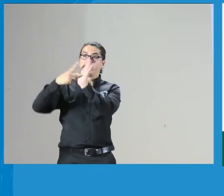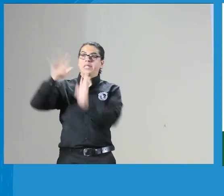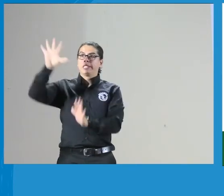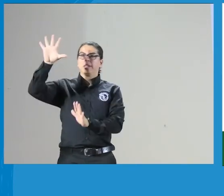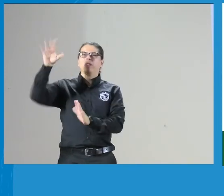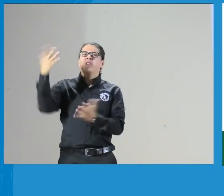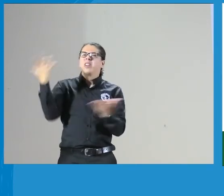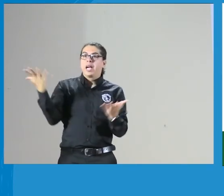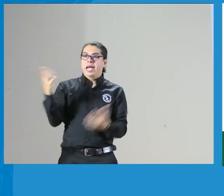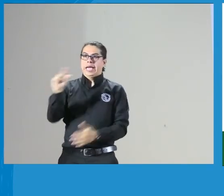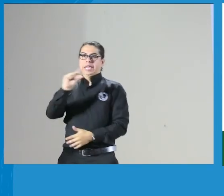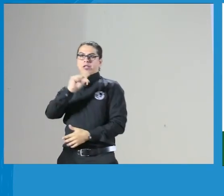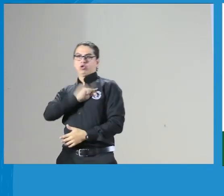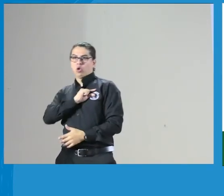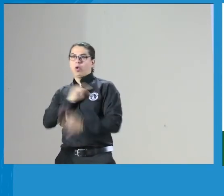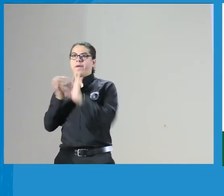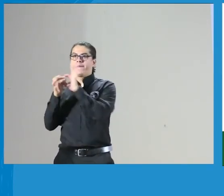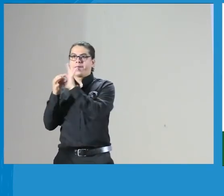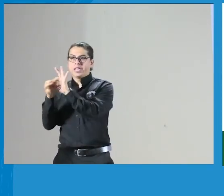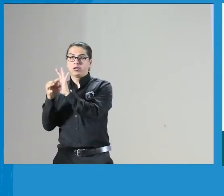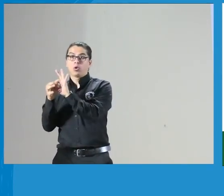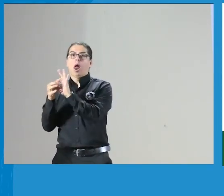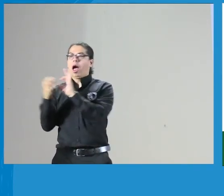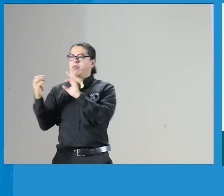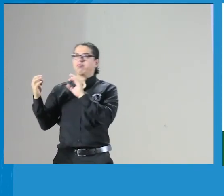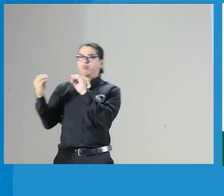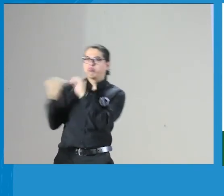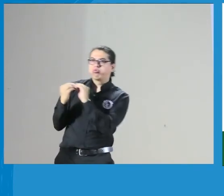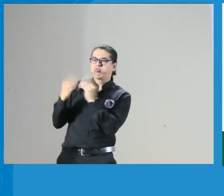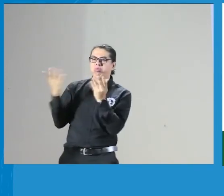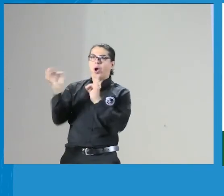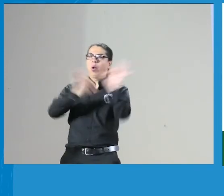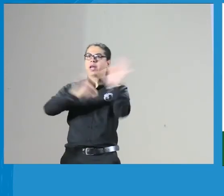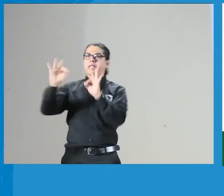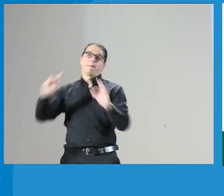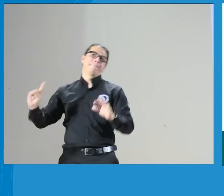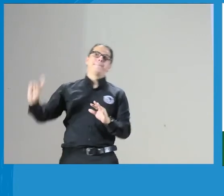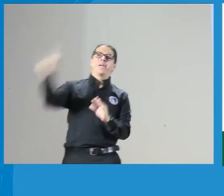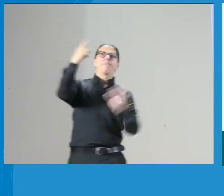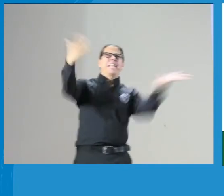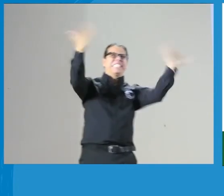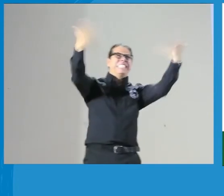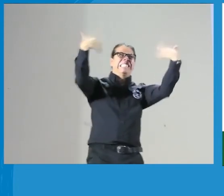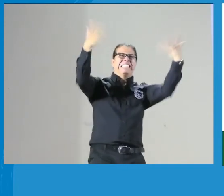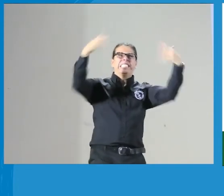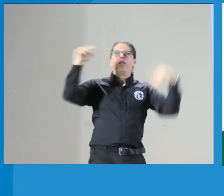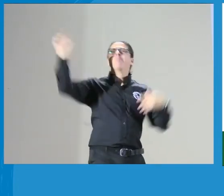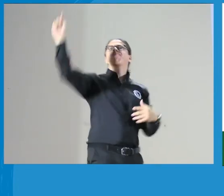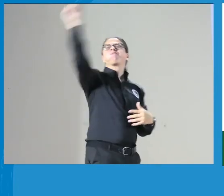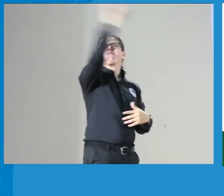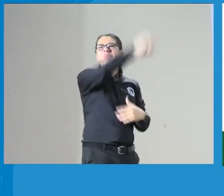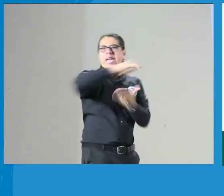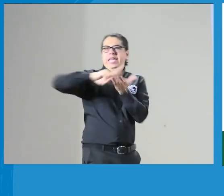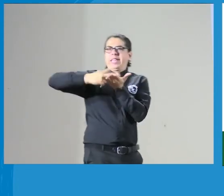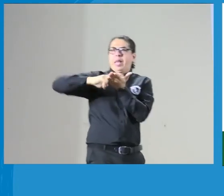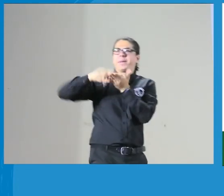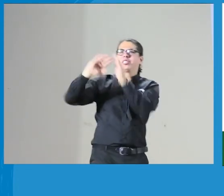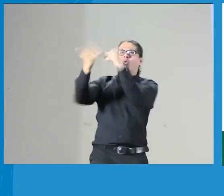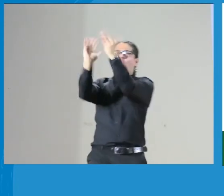desde 2005 el Ixol y Fenascol llegan a unos acuerdos y organizan el primer evento de